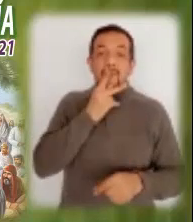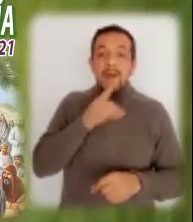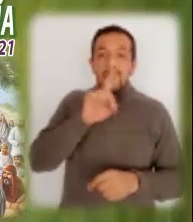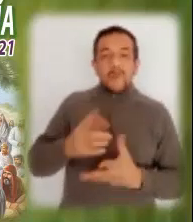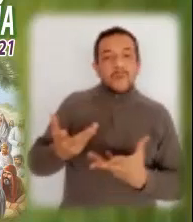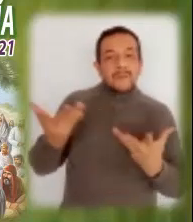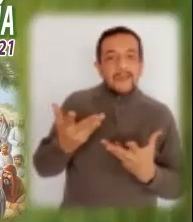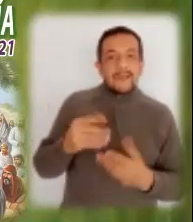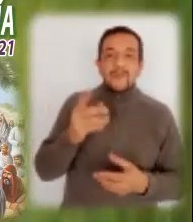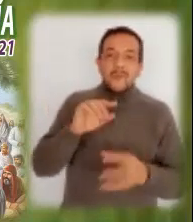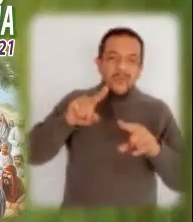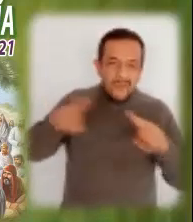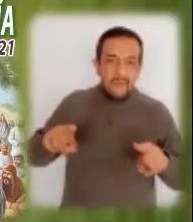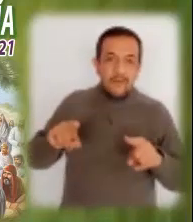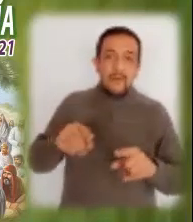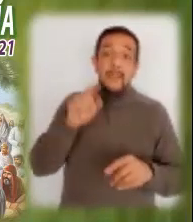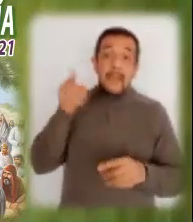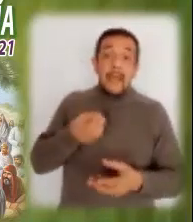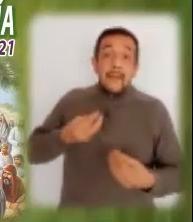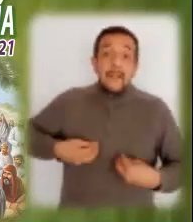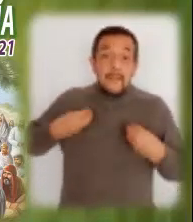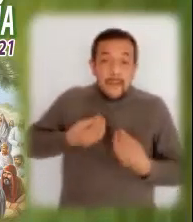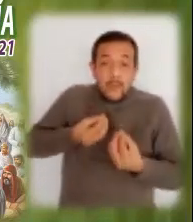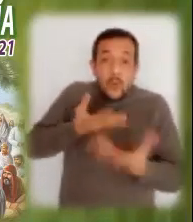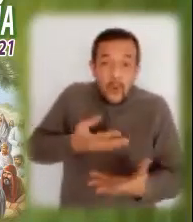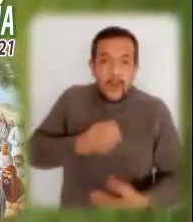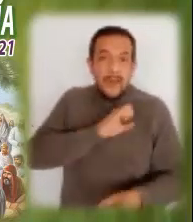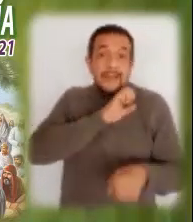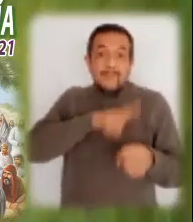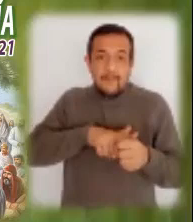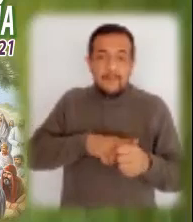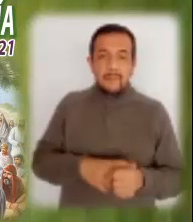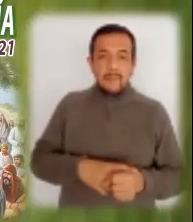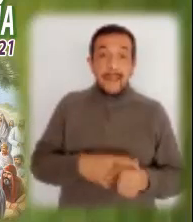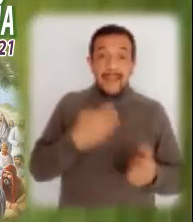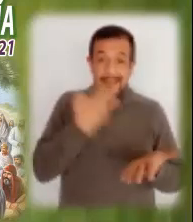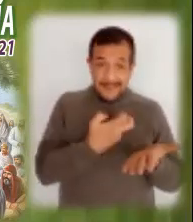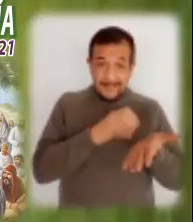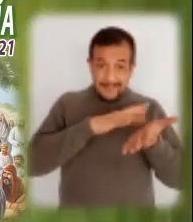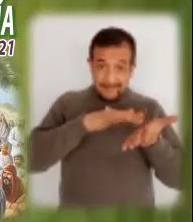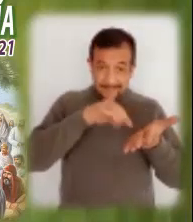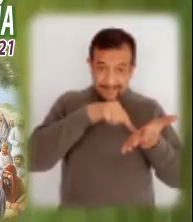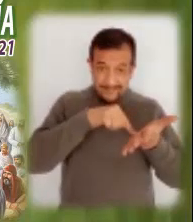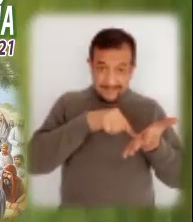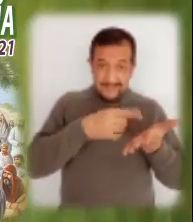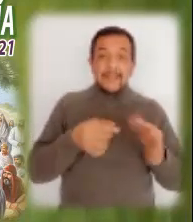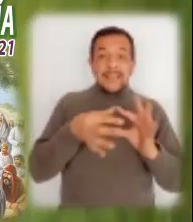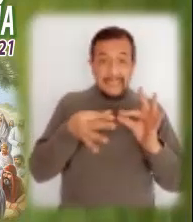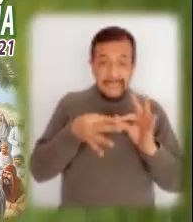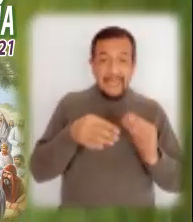Dios te ha creado y te ha dado la vida de una manera especial. Es lo que nos recuerda esta narración.